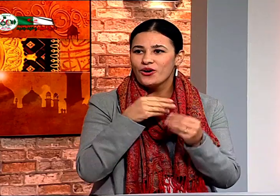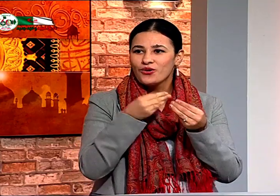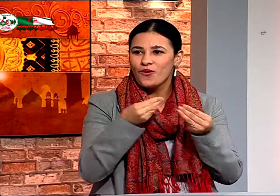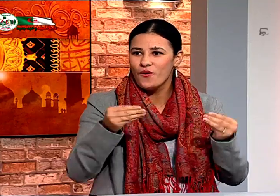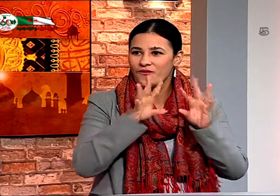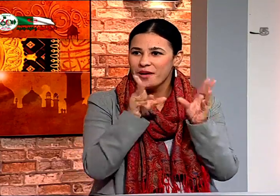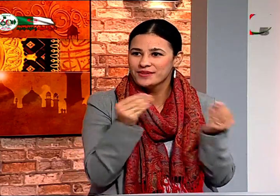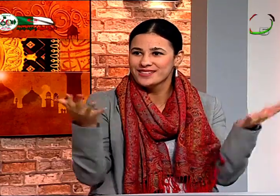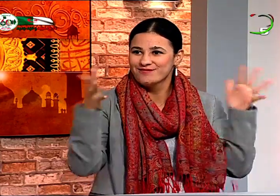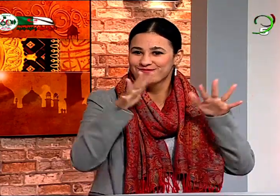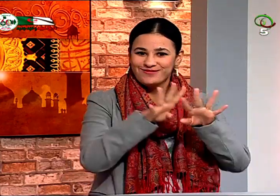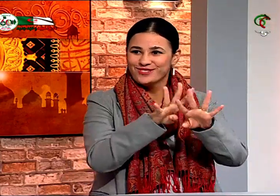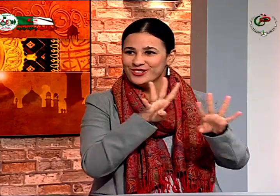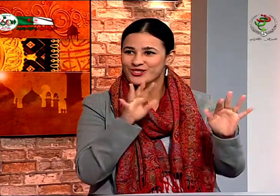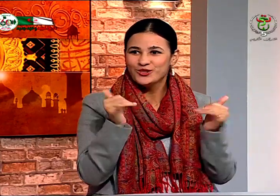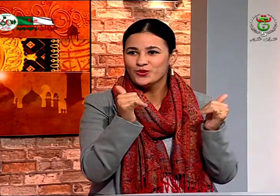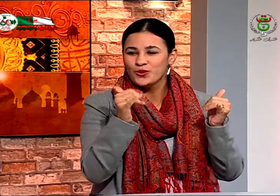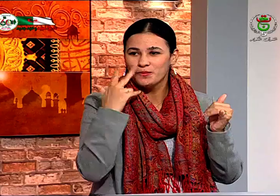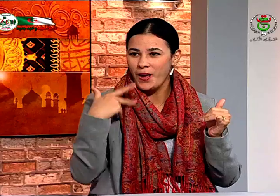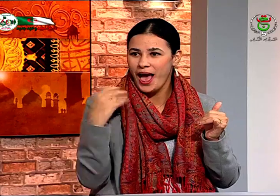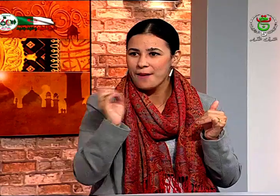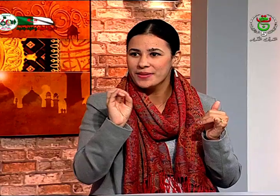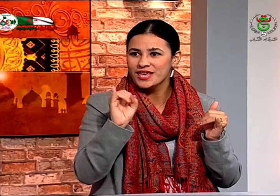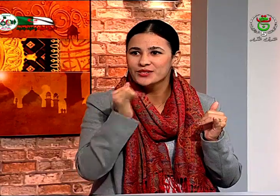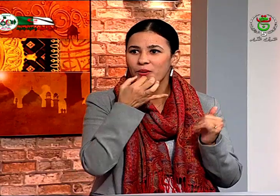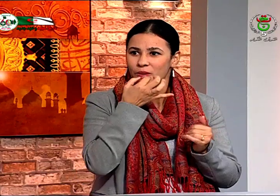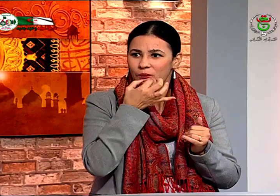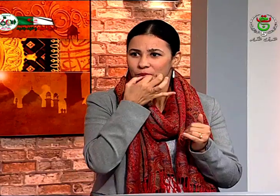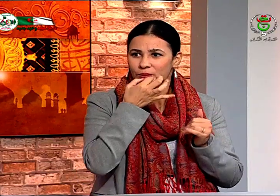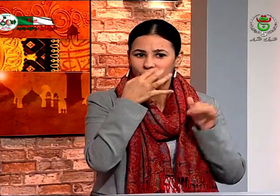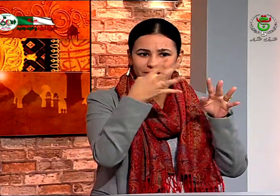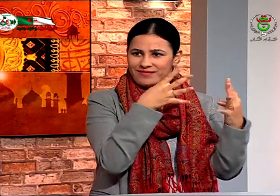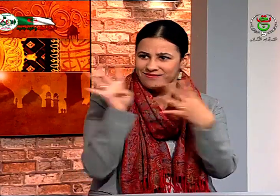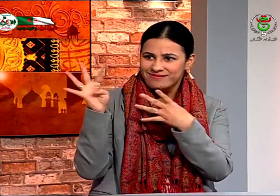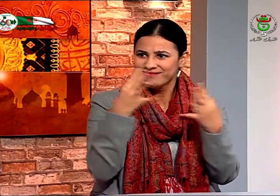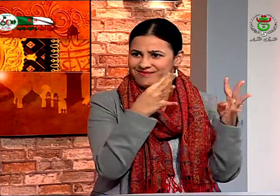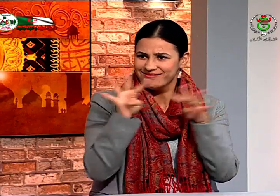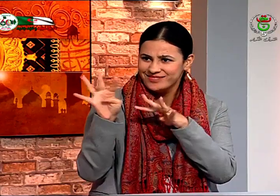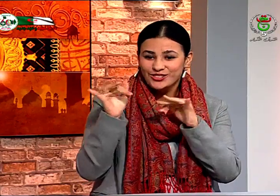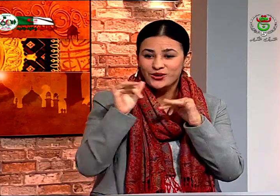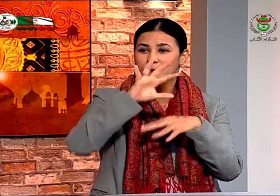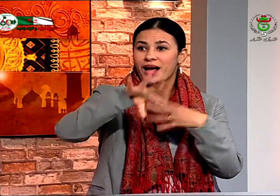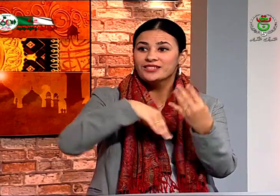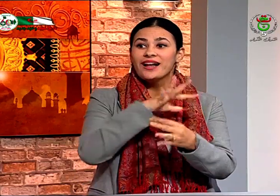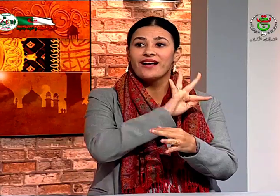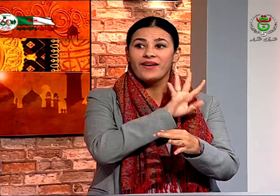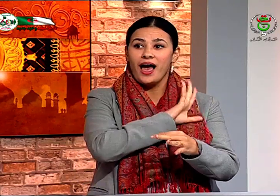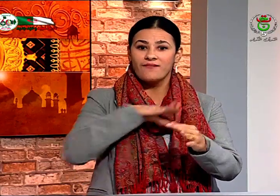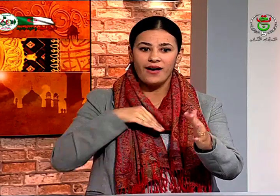يعني كنت مع العائلة ألعب معهم فكانوا يصفرون وكل الأطفال في العائلة ينظرون إلى